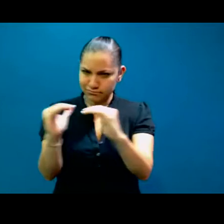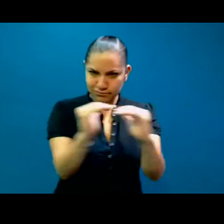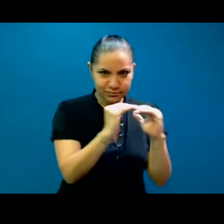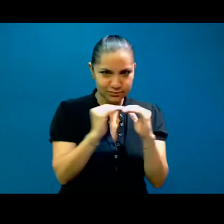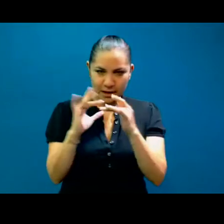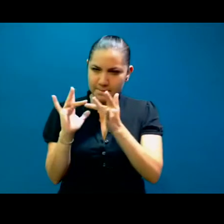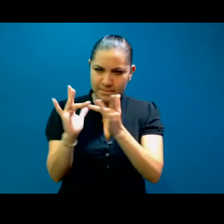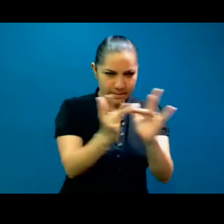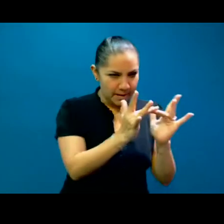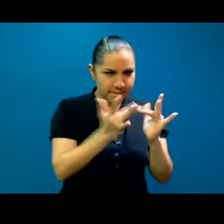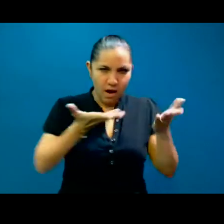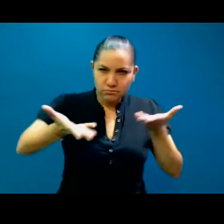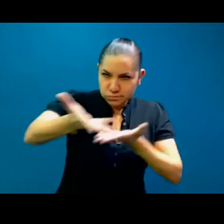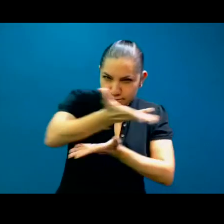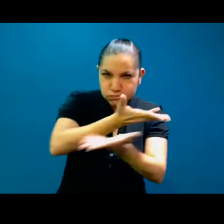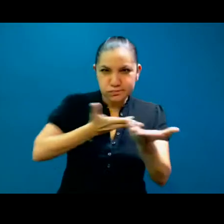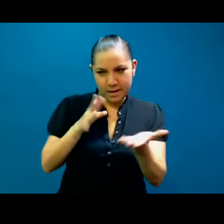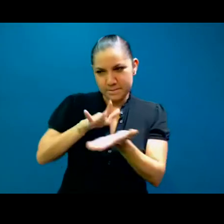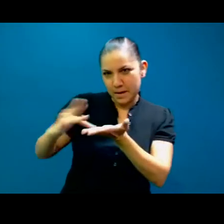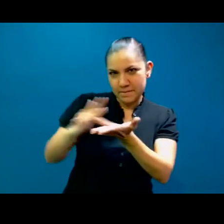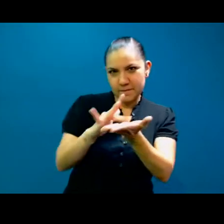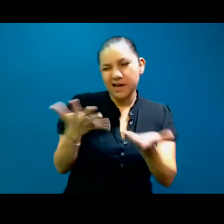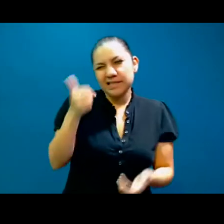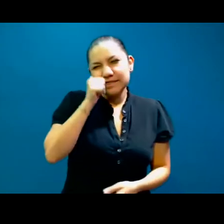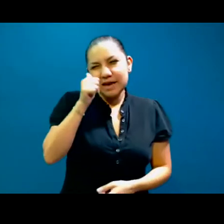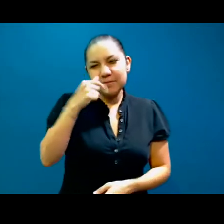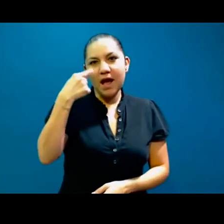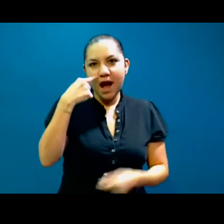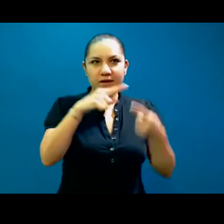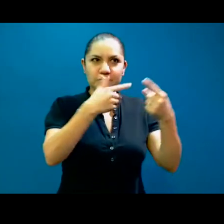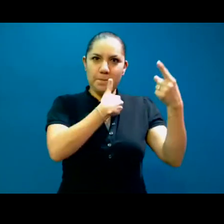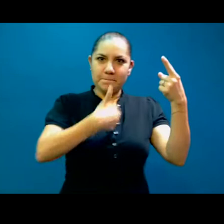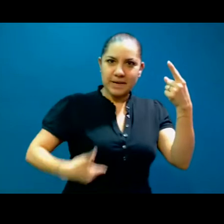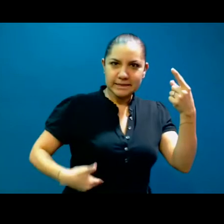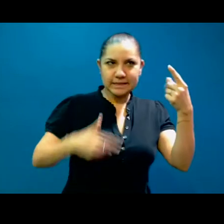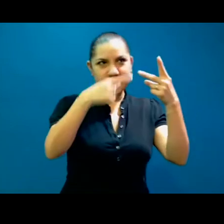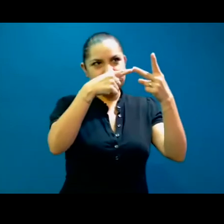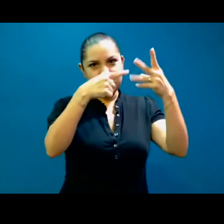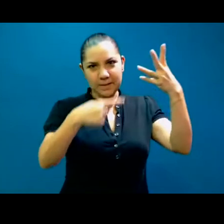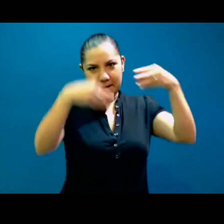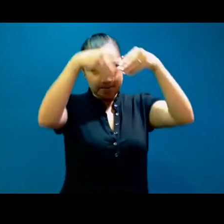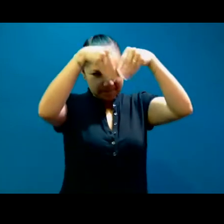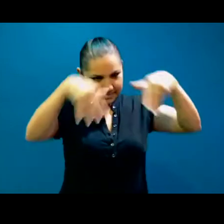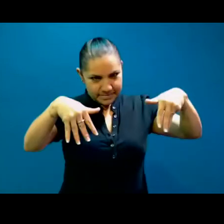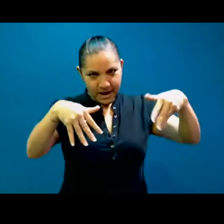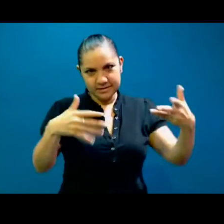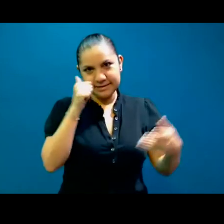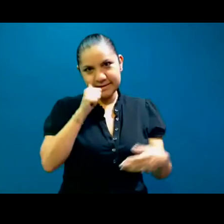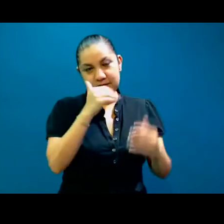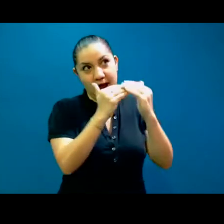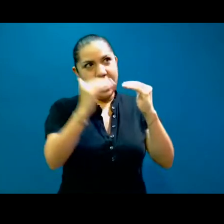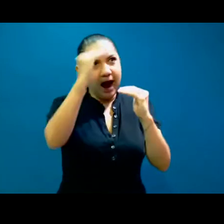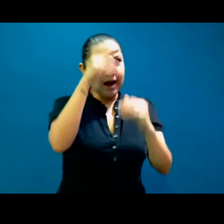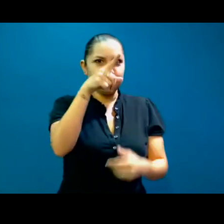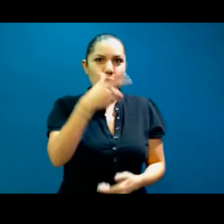y no estas estructuras siempre como muy piramidales que hemos visto en nuestras organizaciones, ¿no? Siempre es rendirle el culto a la personalidad a un